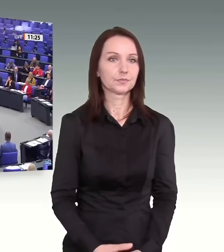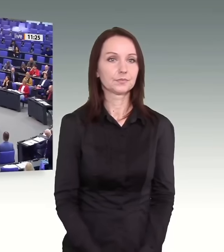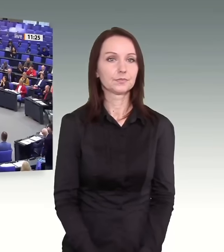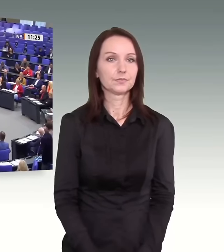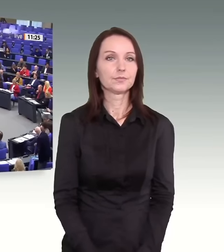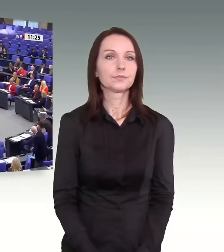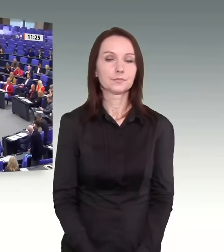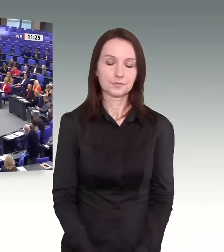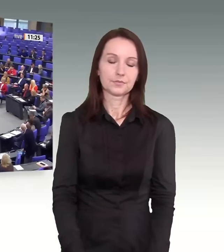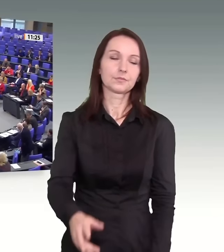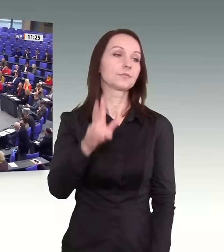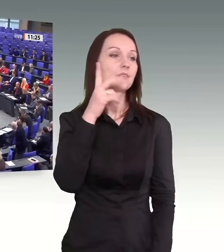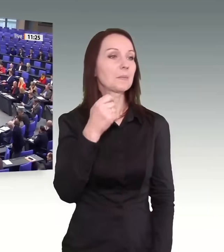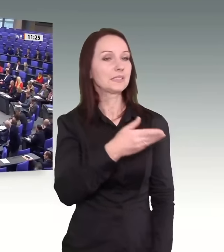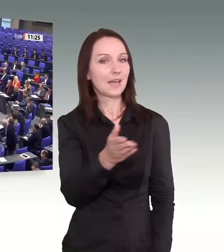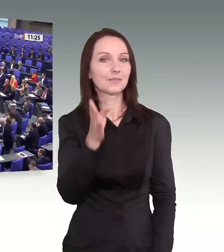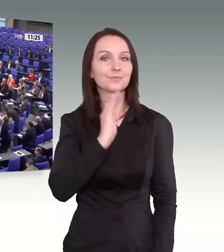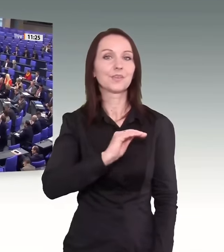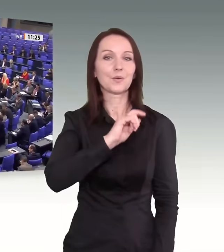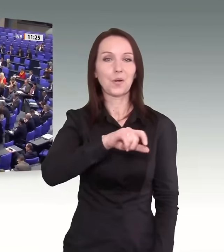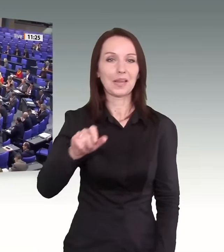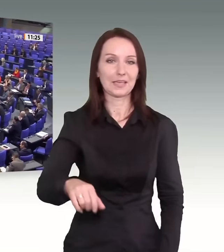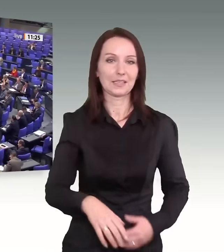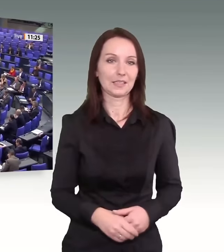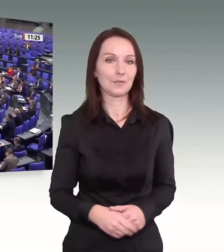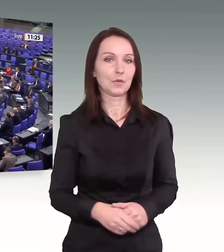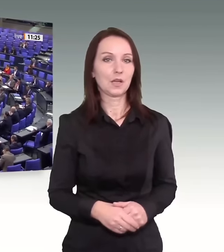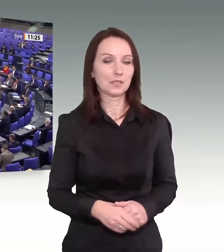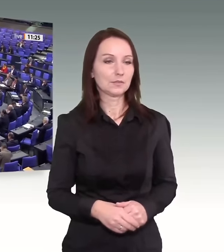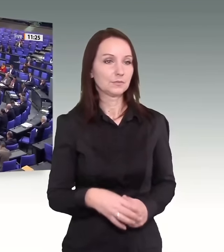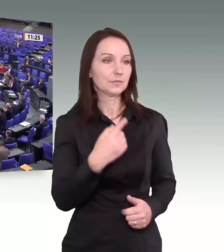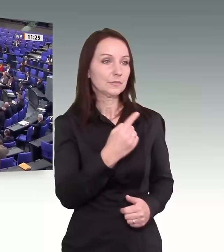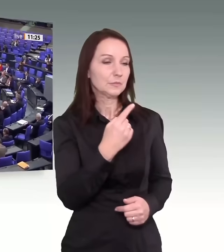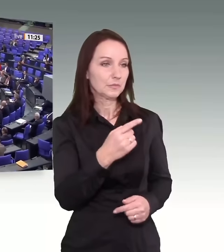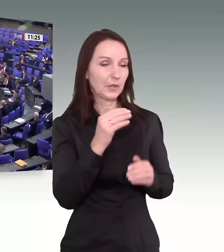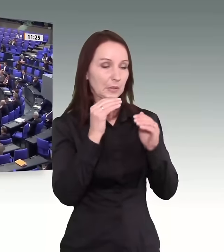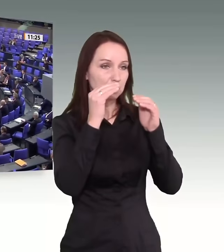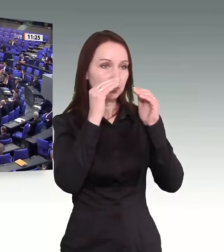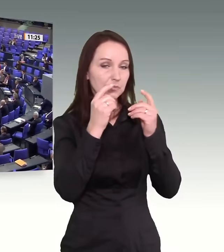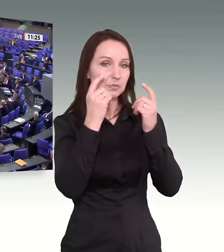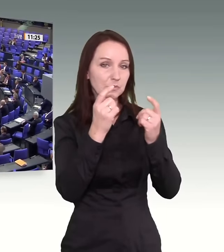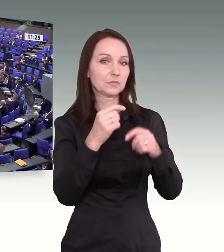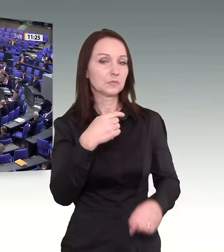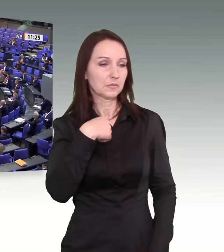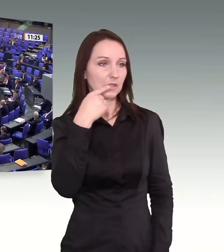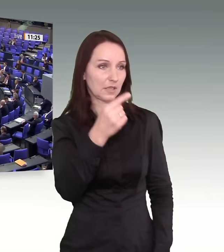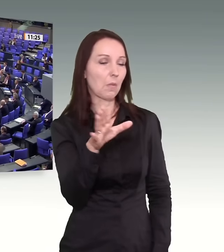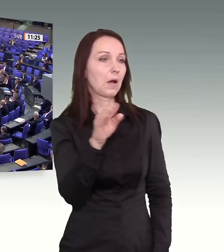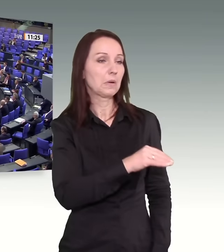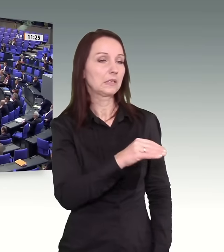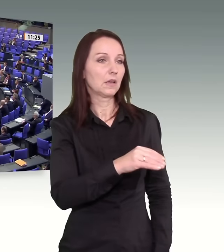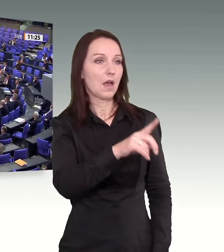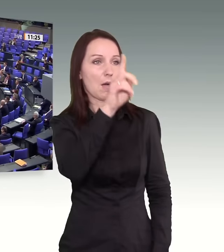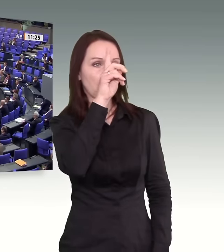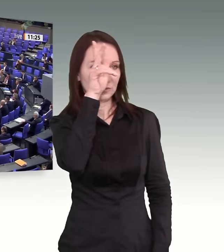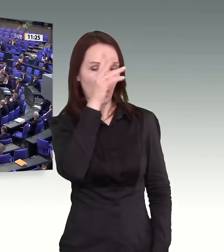Herr Präsident, liebe Kolleginnen und Kollegen, Sie haben Tränen in den Augen, ich nehme Ihnen das ab mit den Bundespolizisten, ich habe Tränen in den Augen, ich glaube